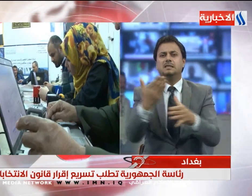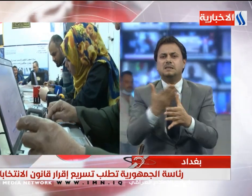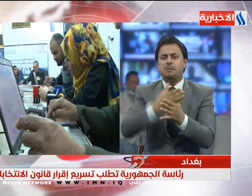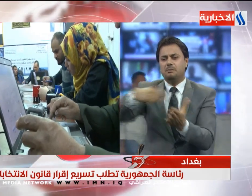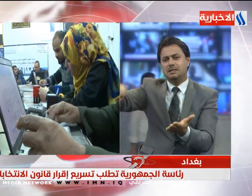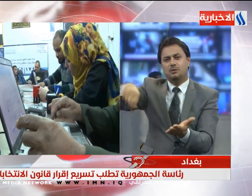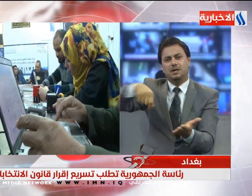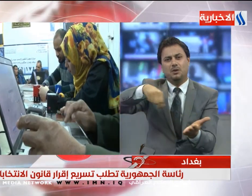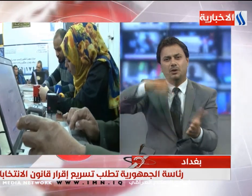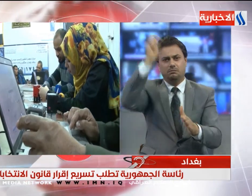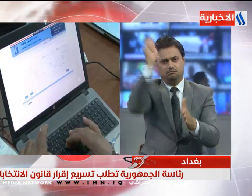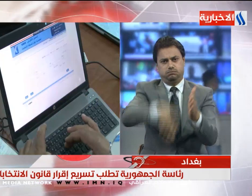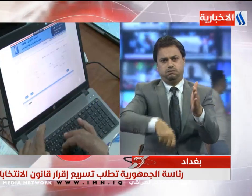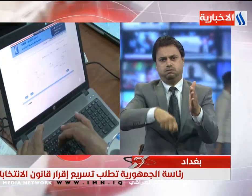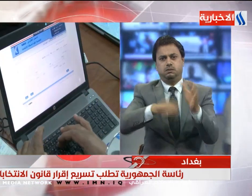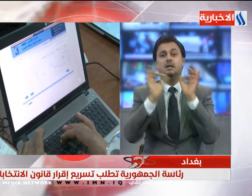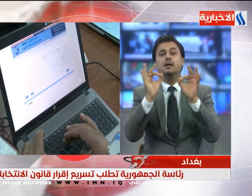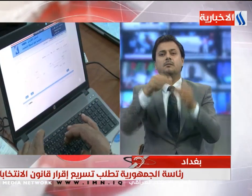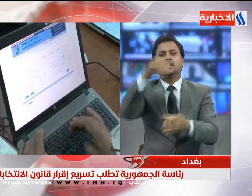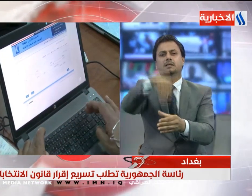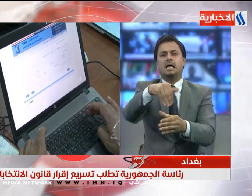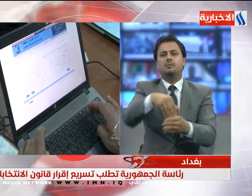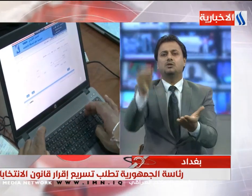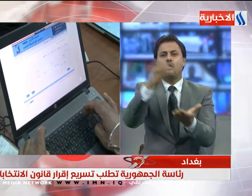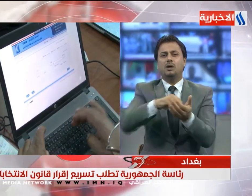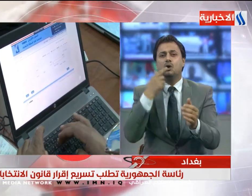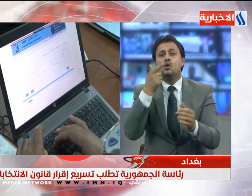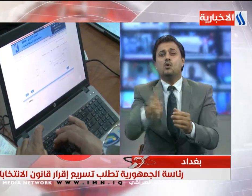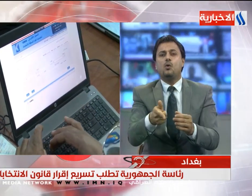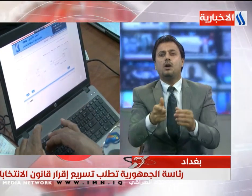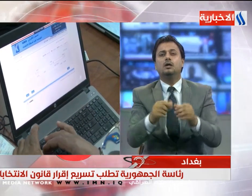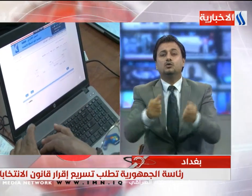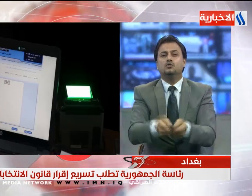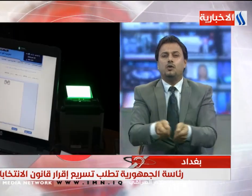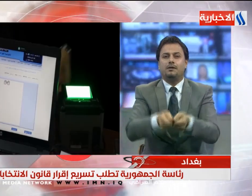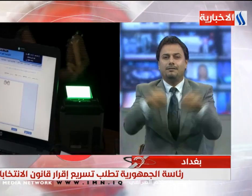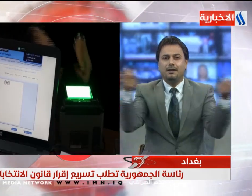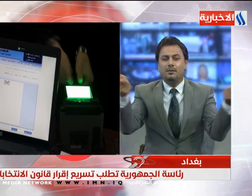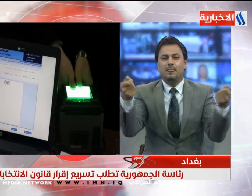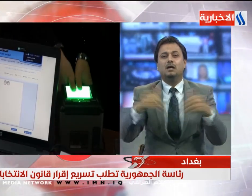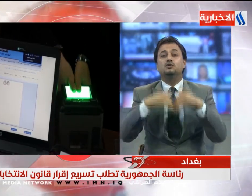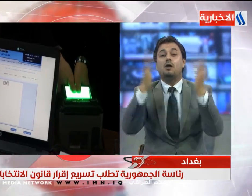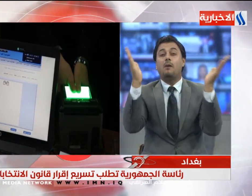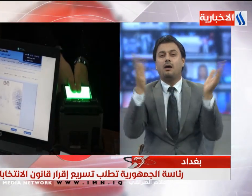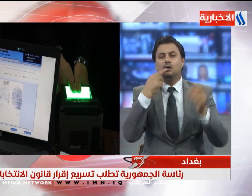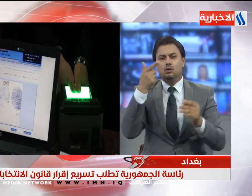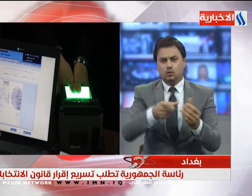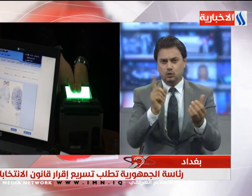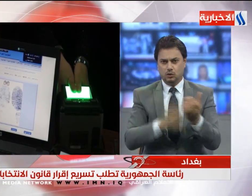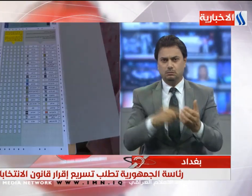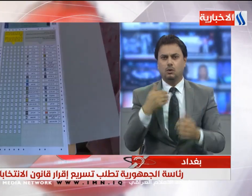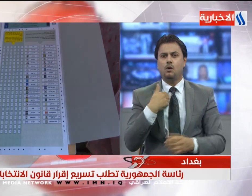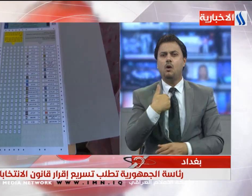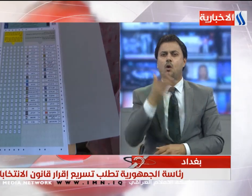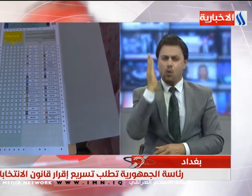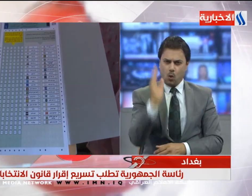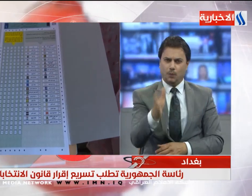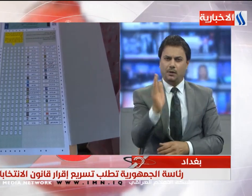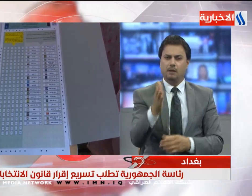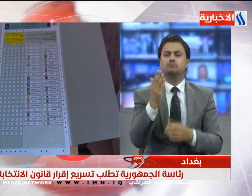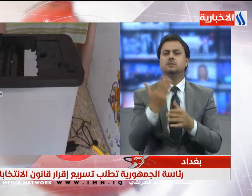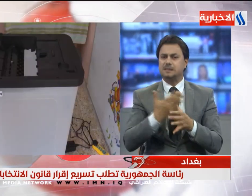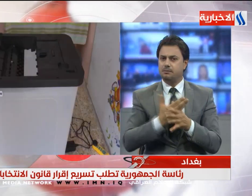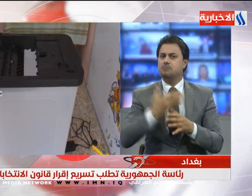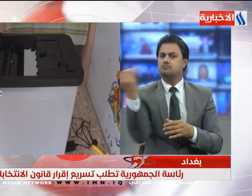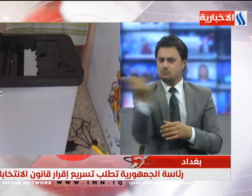نتائج الانتخابات جهاد أشار في حديث للصباح إلا أن الحكومة تؤكد دائما قدرتها وإمكانياتها على